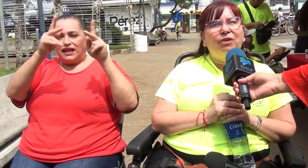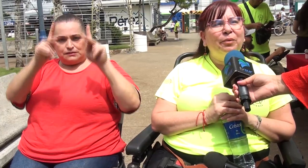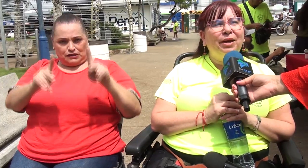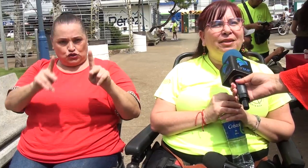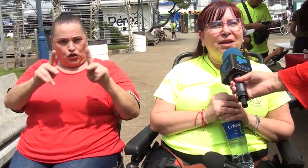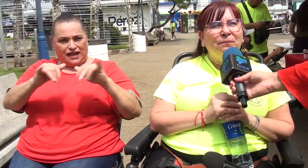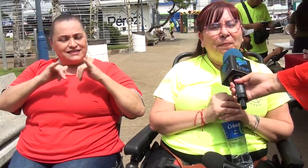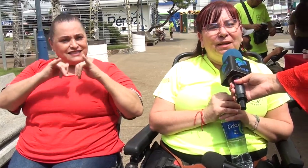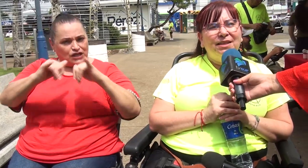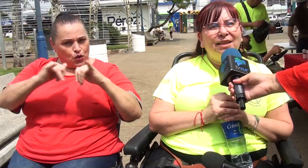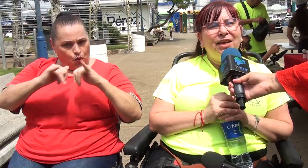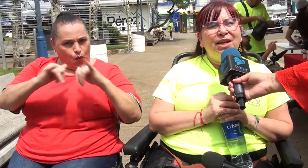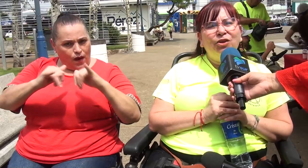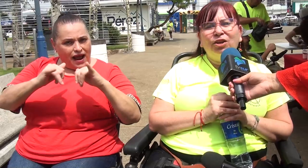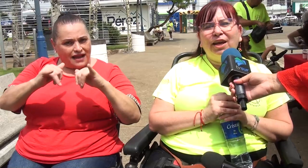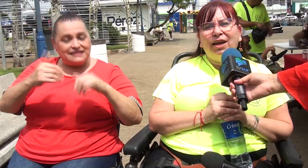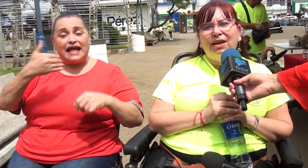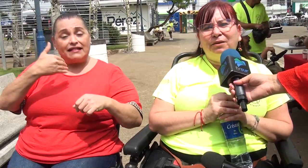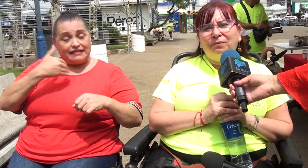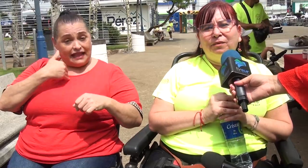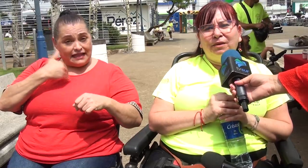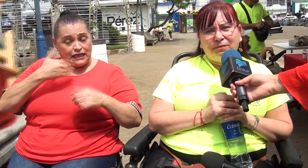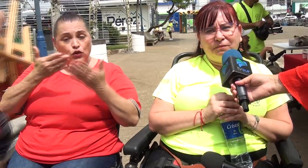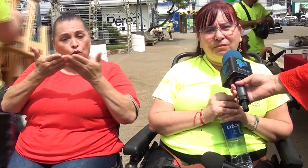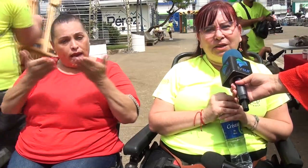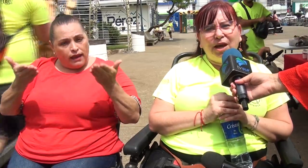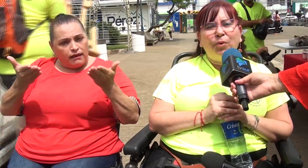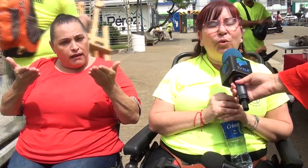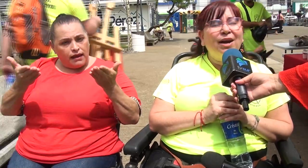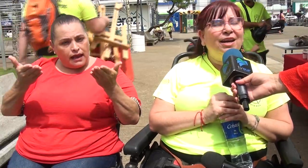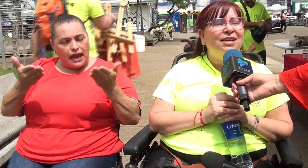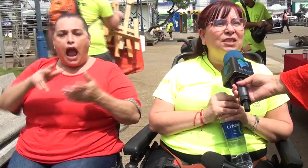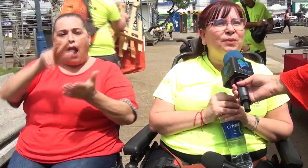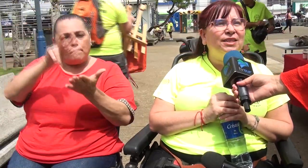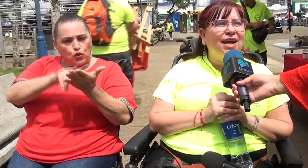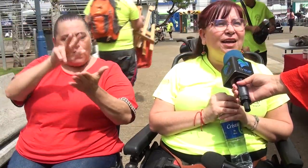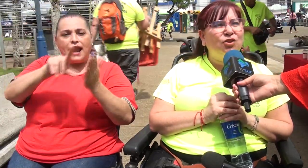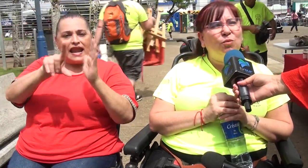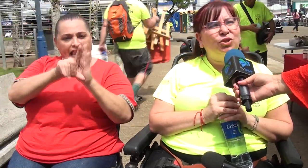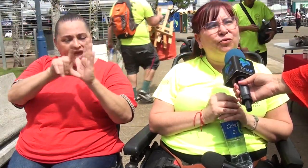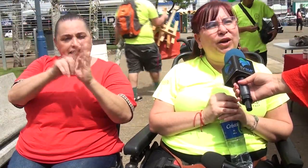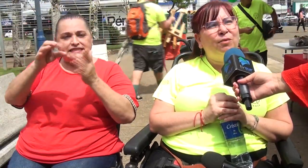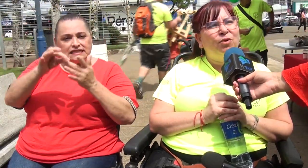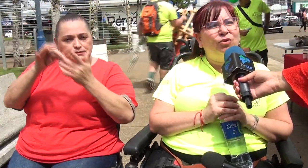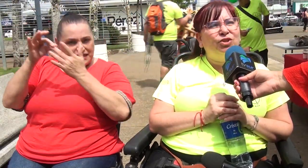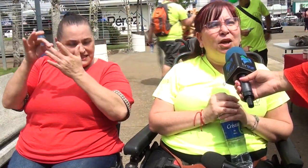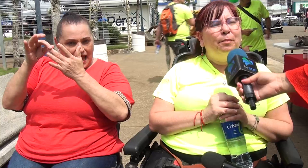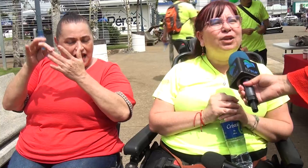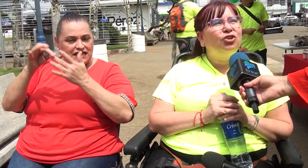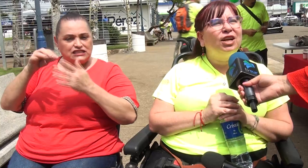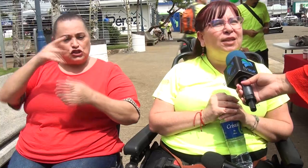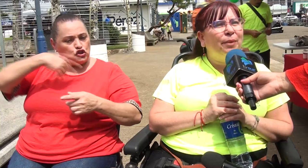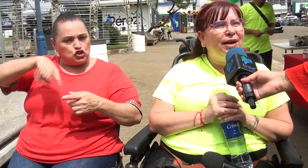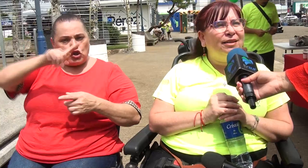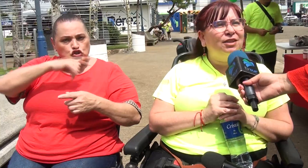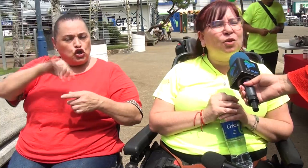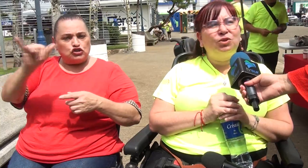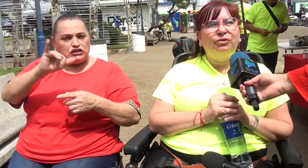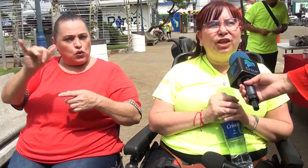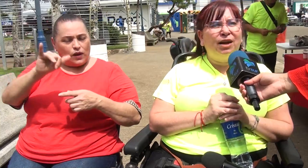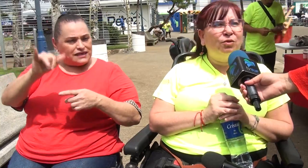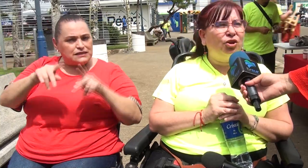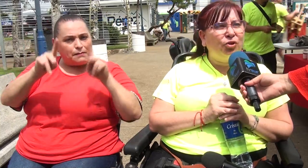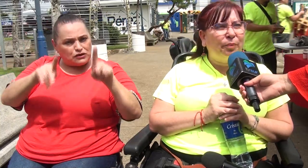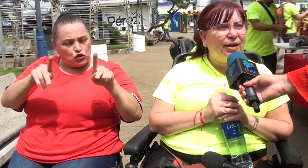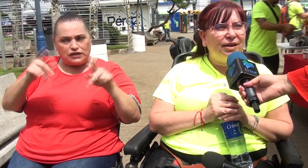lamentablemente se han tenido que aprobar leyes especiales, como si fuéramos personas apartes,